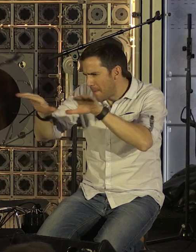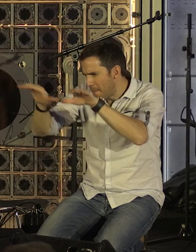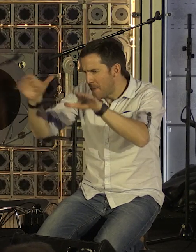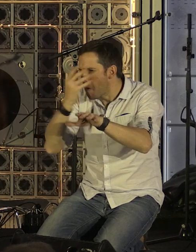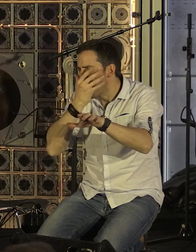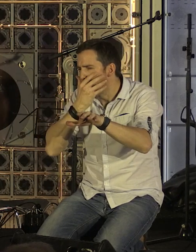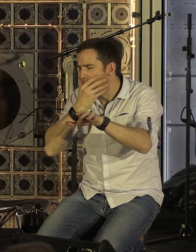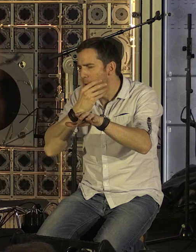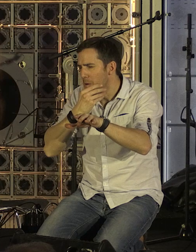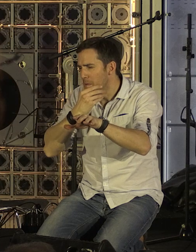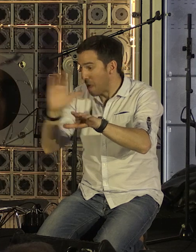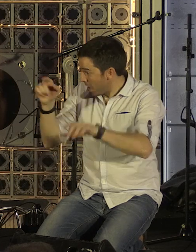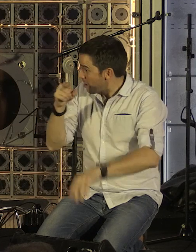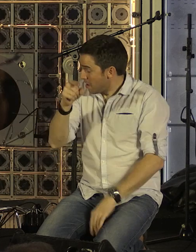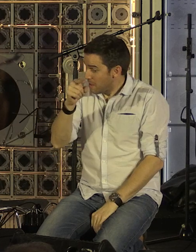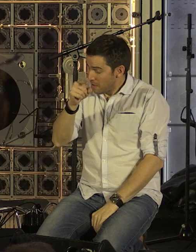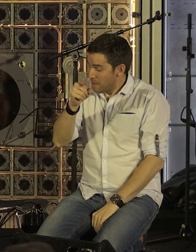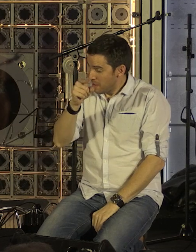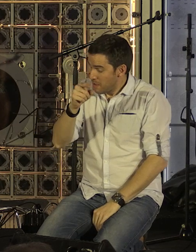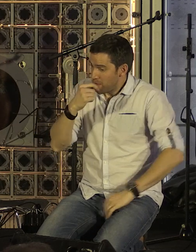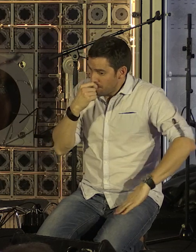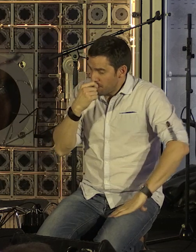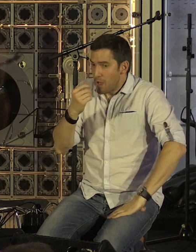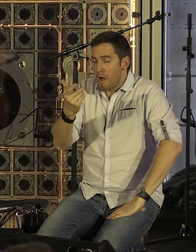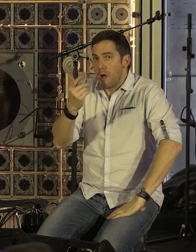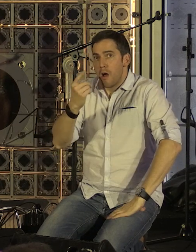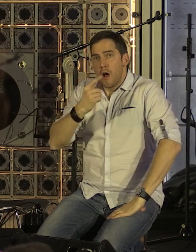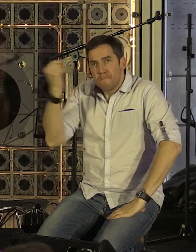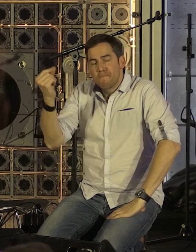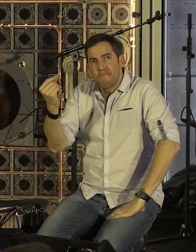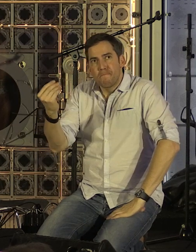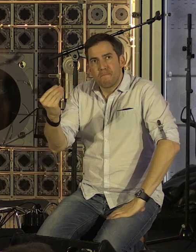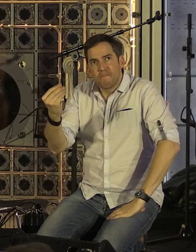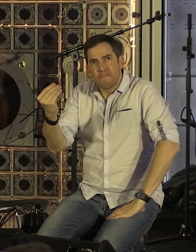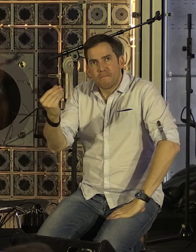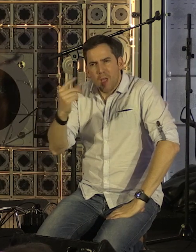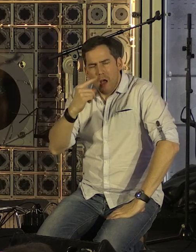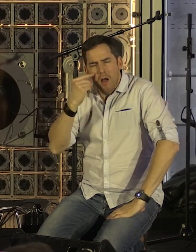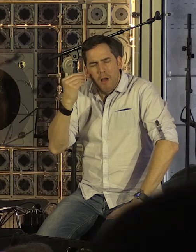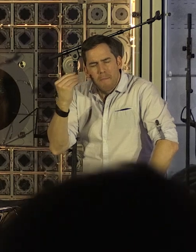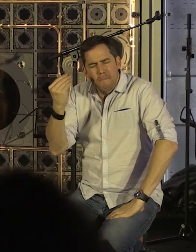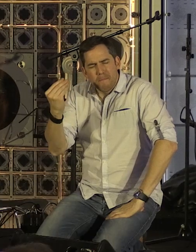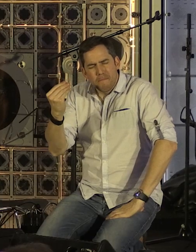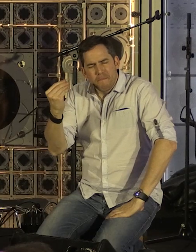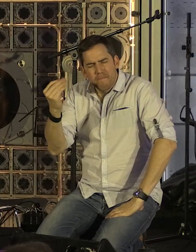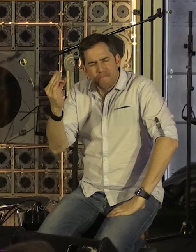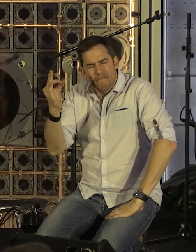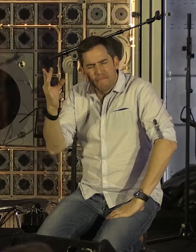Mais c'était un homme, c'était un homme profondément théophore, tu vois, style